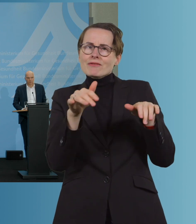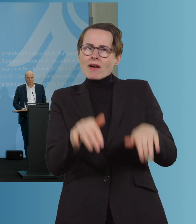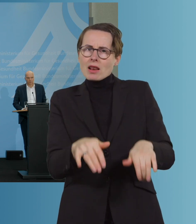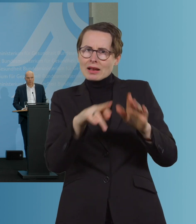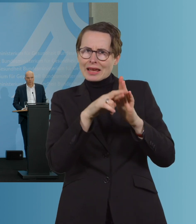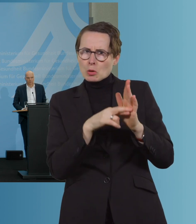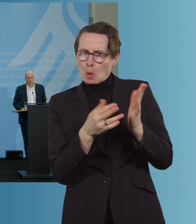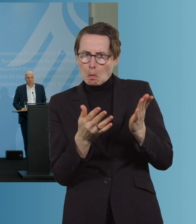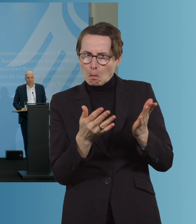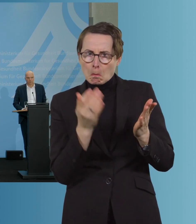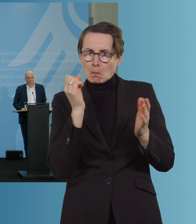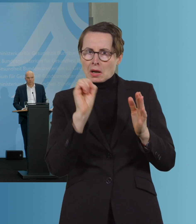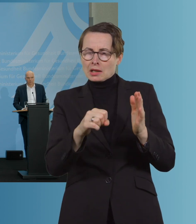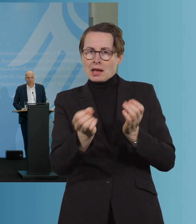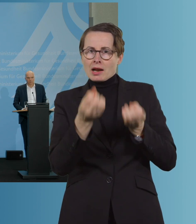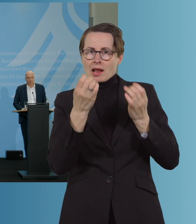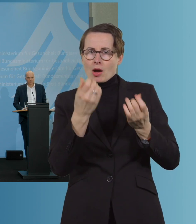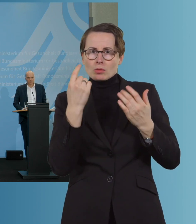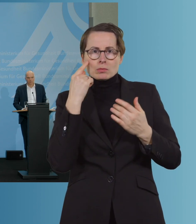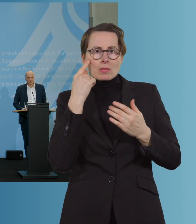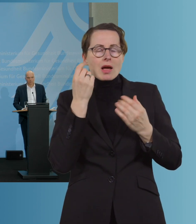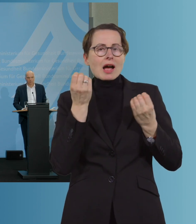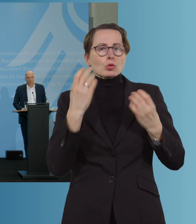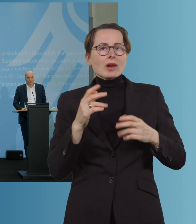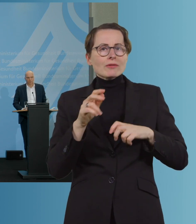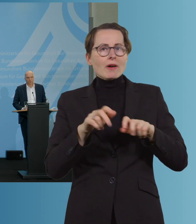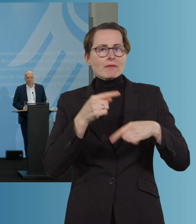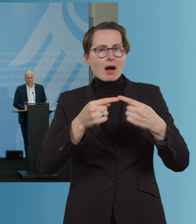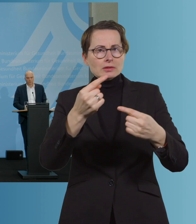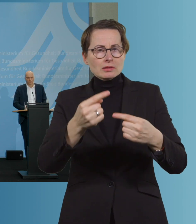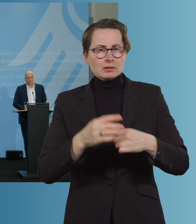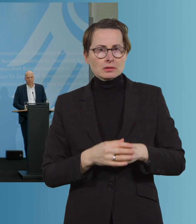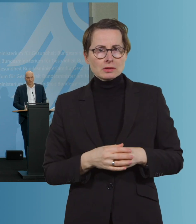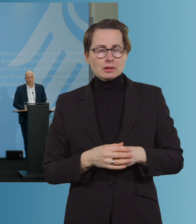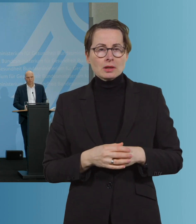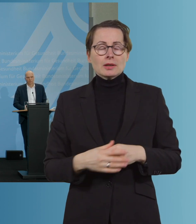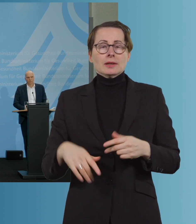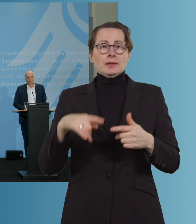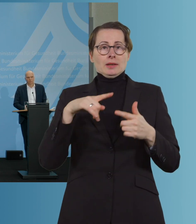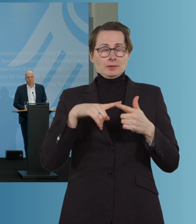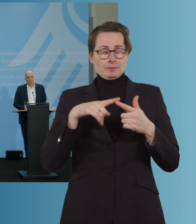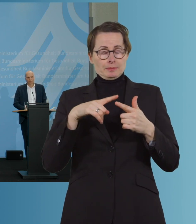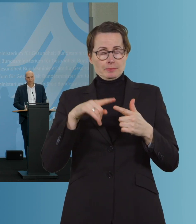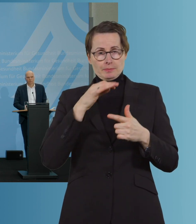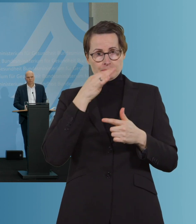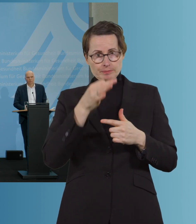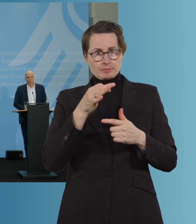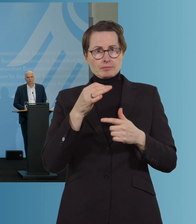Können Sie vielleicht mal erklären, wie denn jetzt das neue Verfahren ist, um darüber zu entscheiden? Und knüpft es eigentlich an, an die bestehenden Kommissionen, die jetzt in